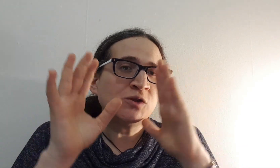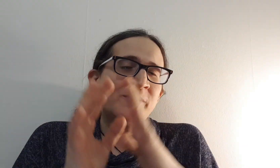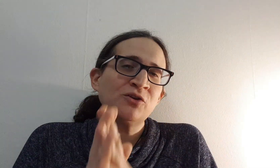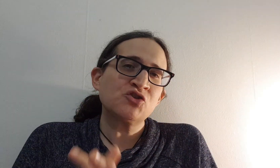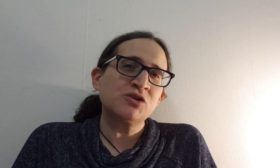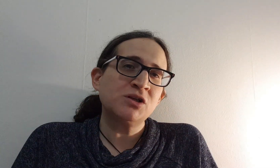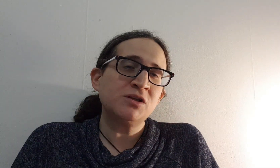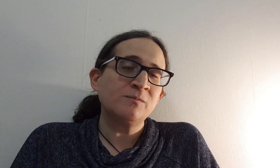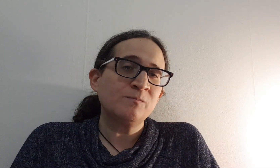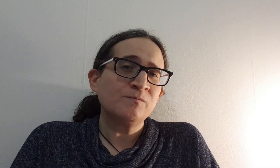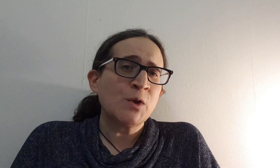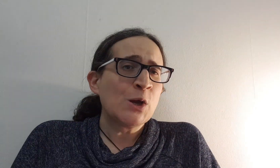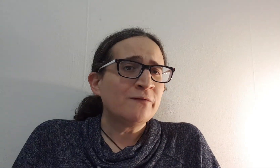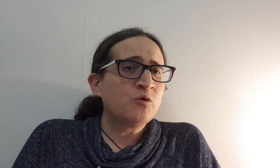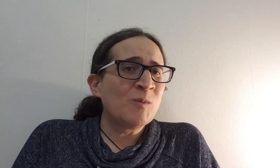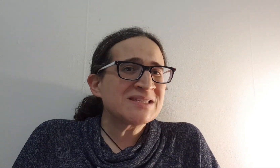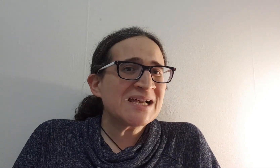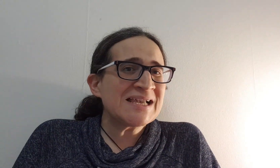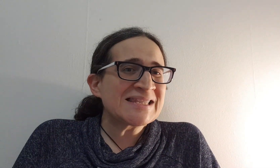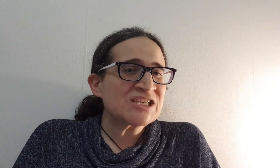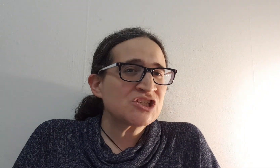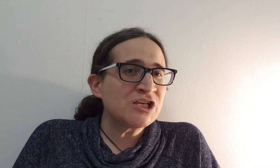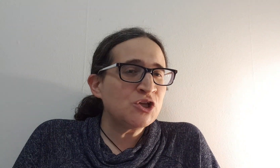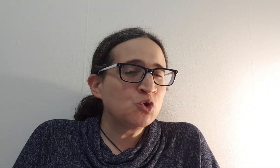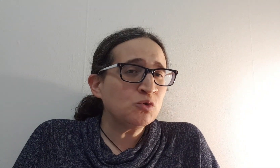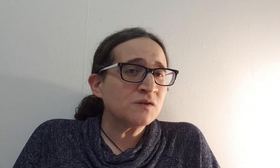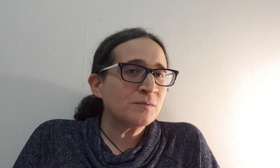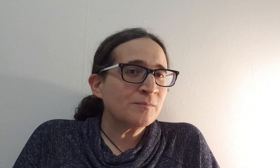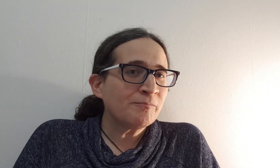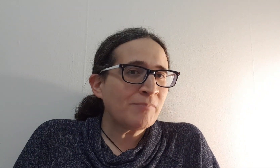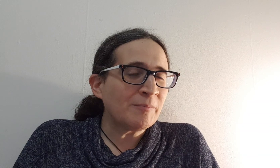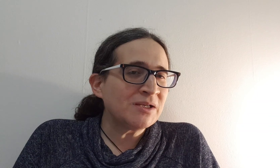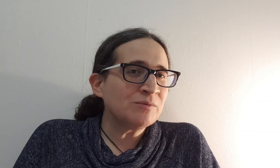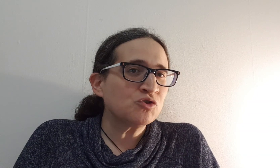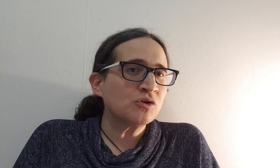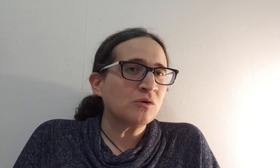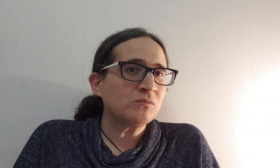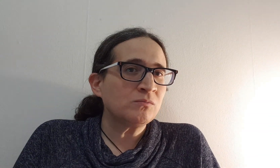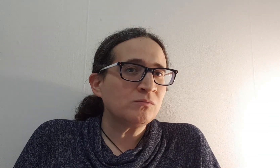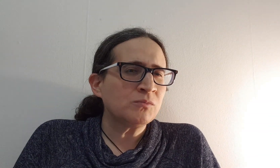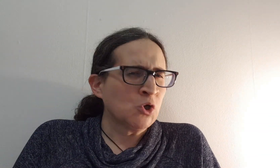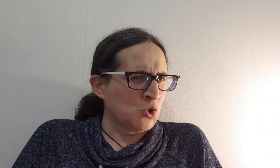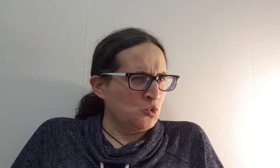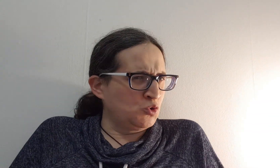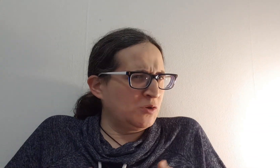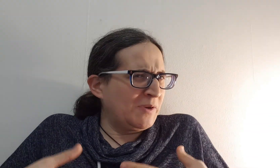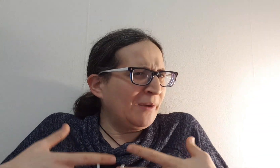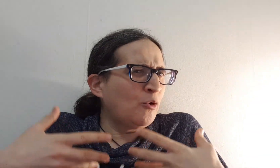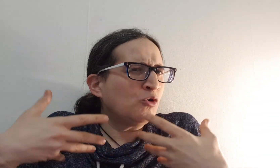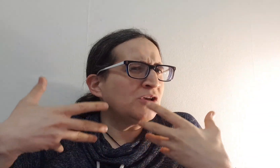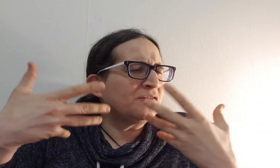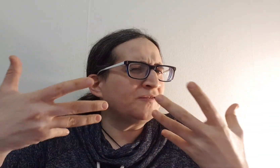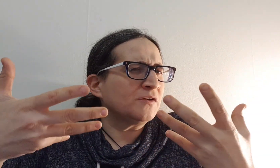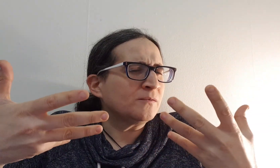דיבר שלילי והוא מצא את השליליות במילים שלו הוא דיבר מאוד יפה